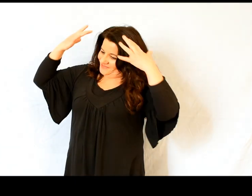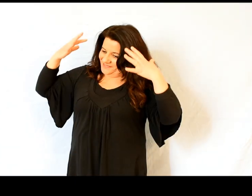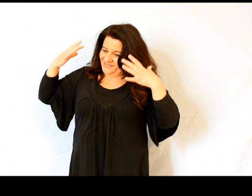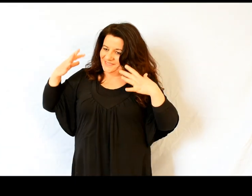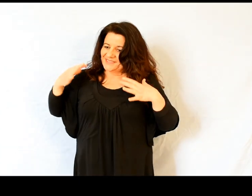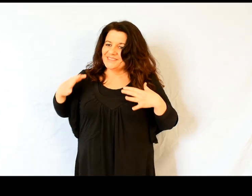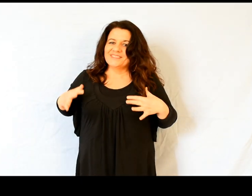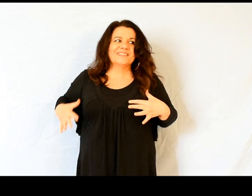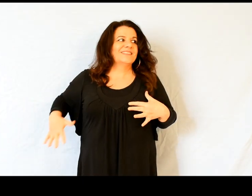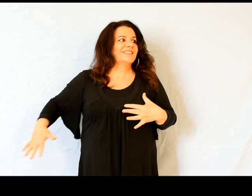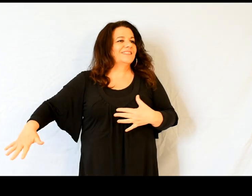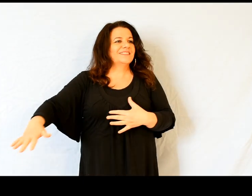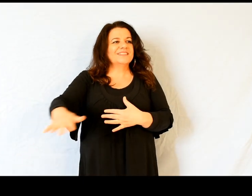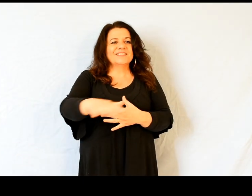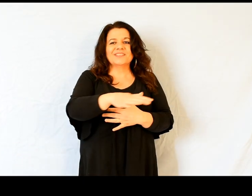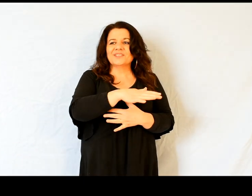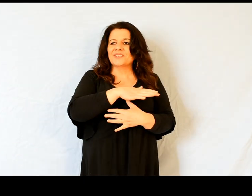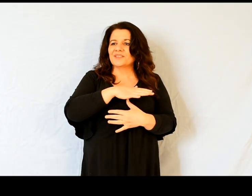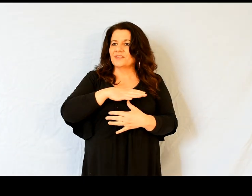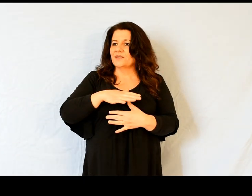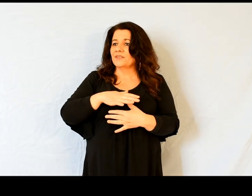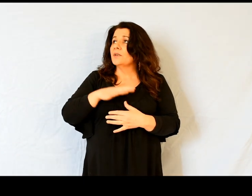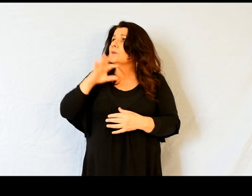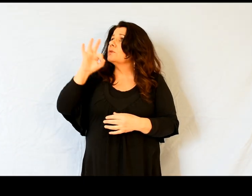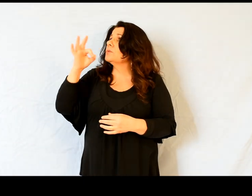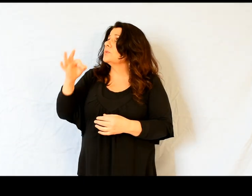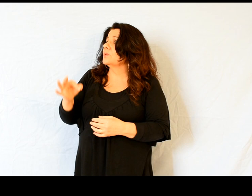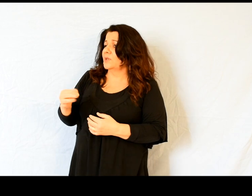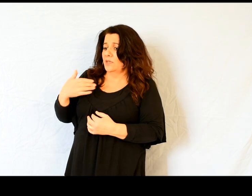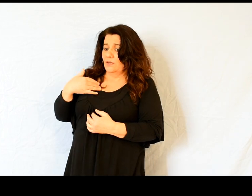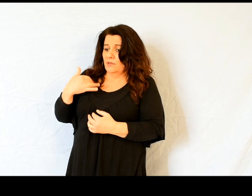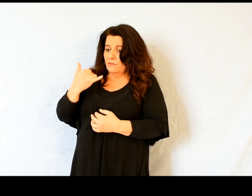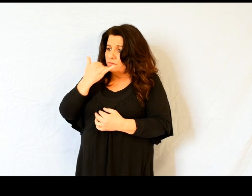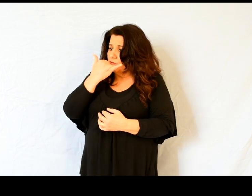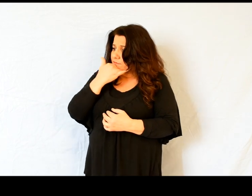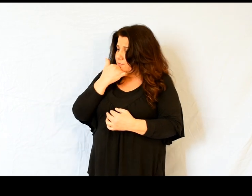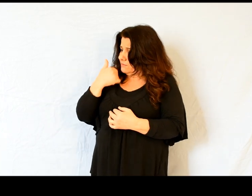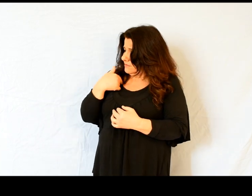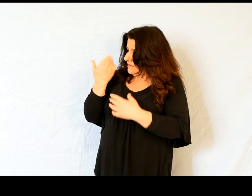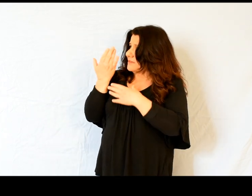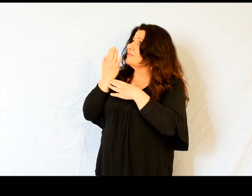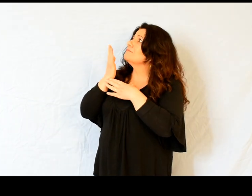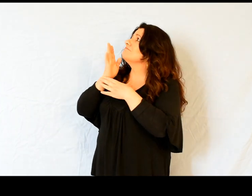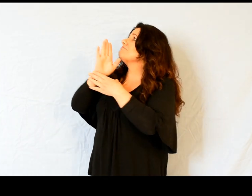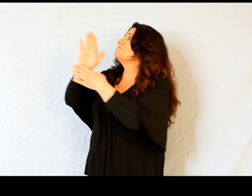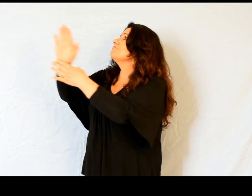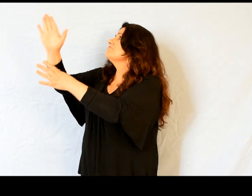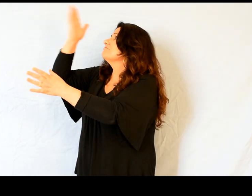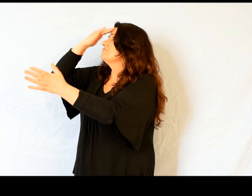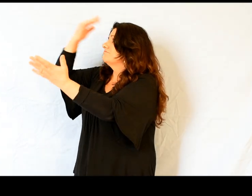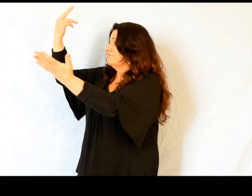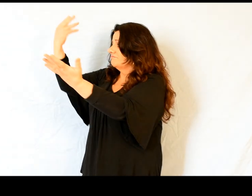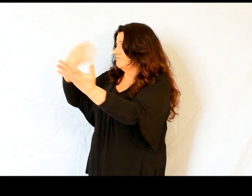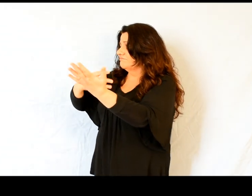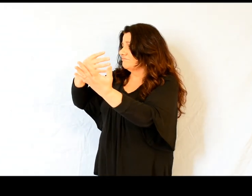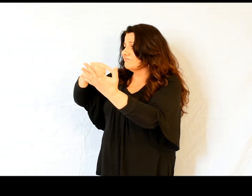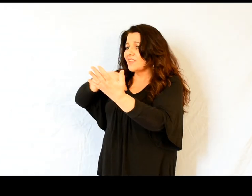Je t'ai fait connaître ma faute, je n'ai pas quaché mes torts